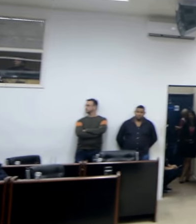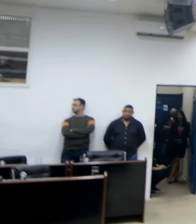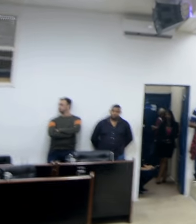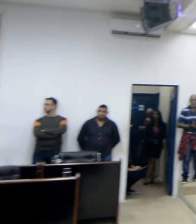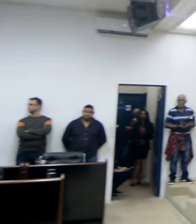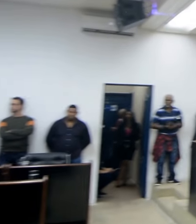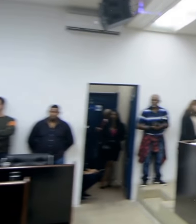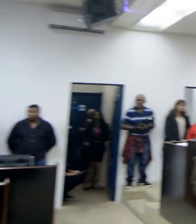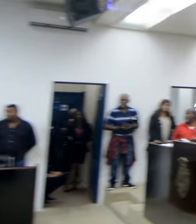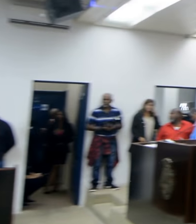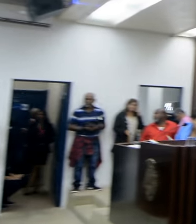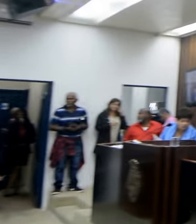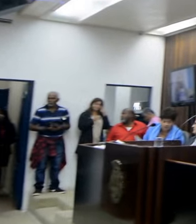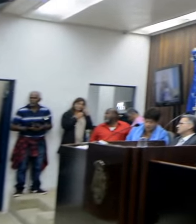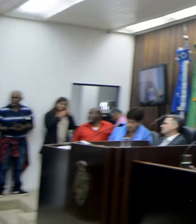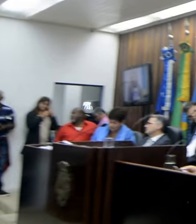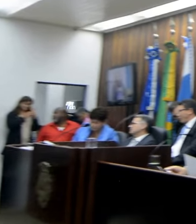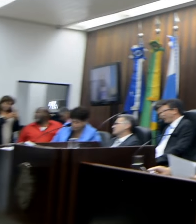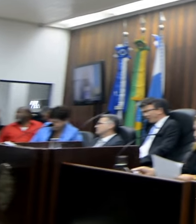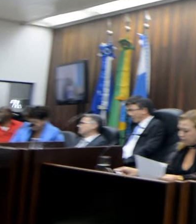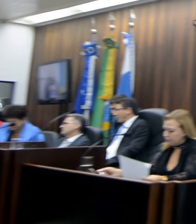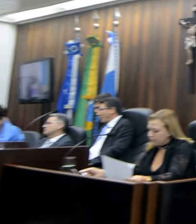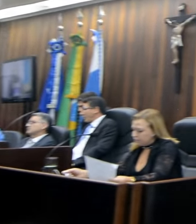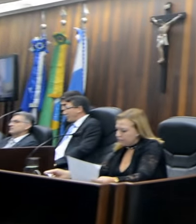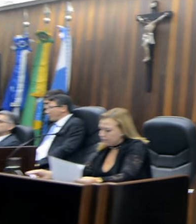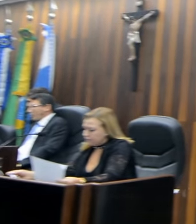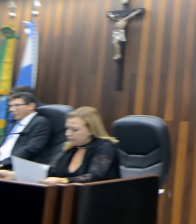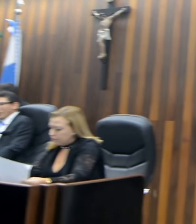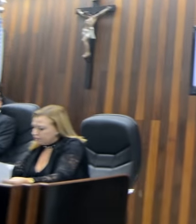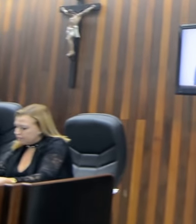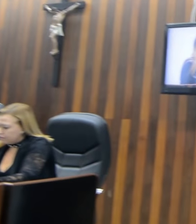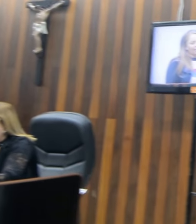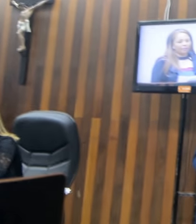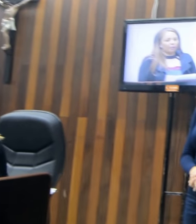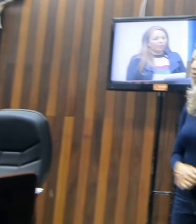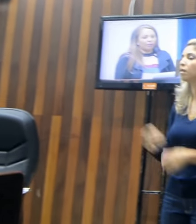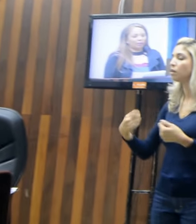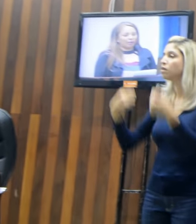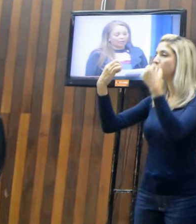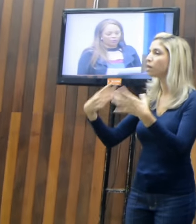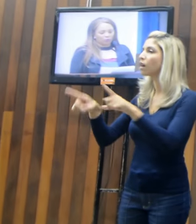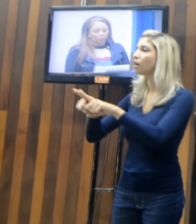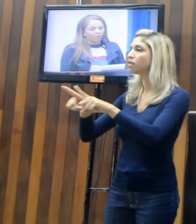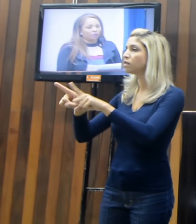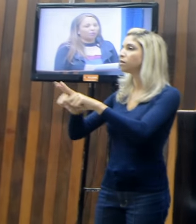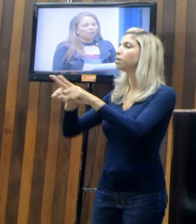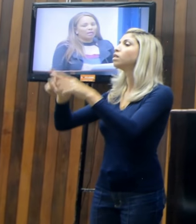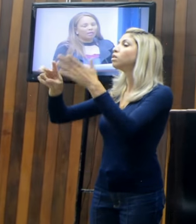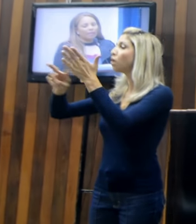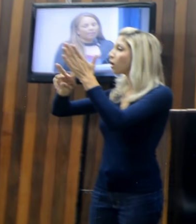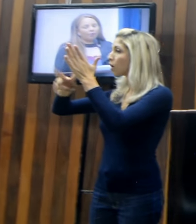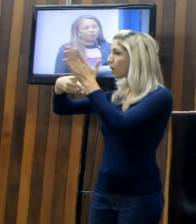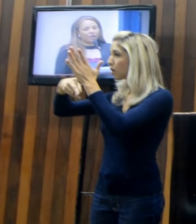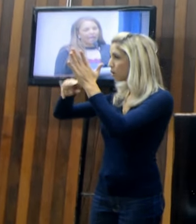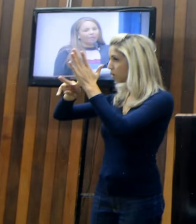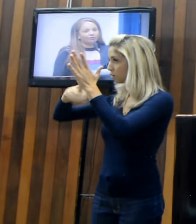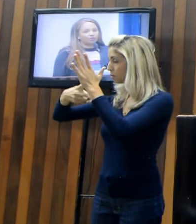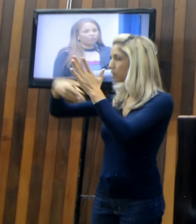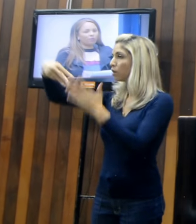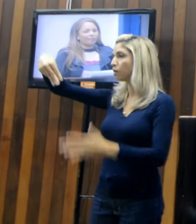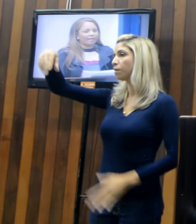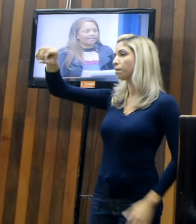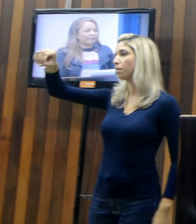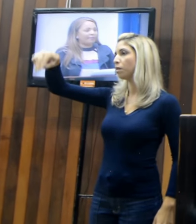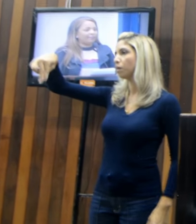Eu vou lendo aqui na minha pauta, senhor presidente, quero falar também um pouquinho lá do condomínio, né, Monte Carlos,